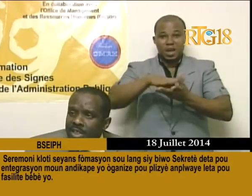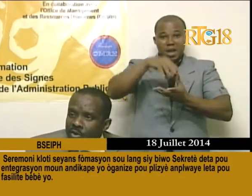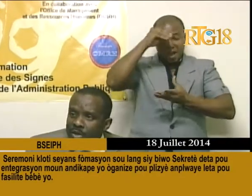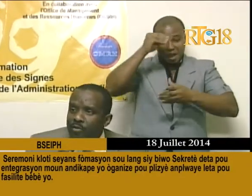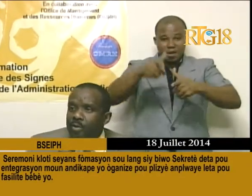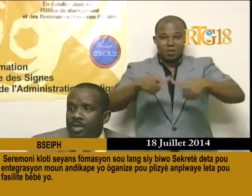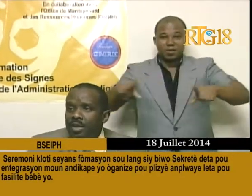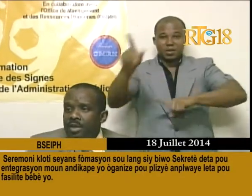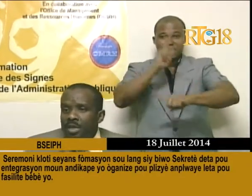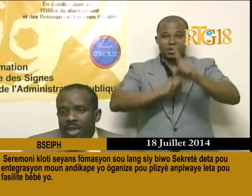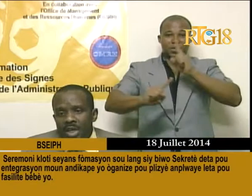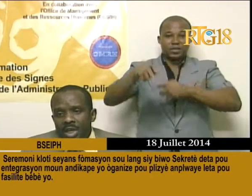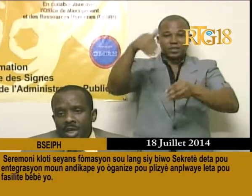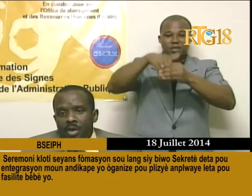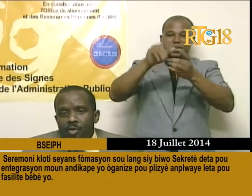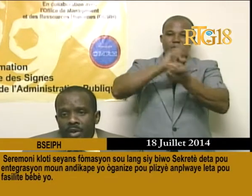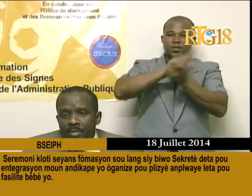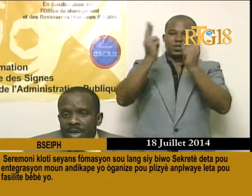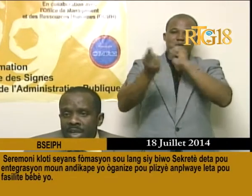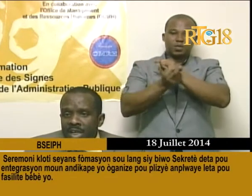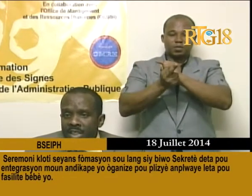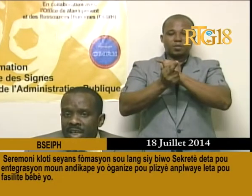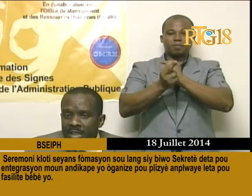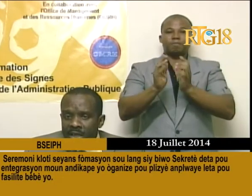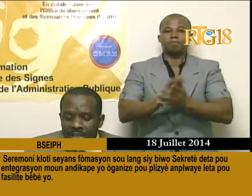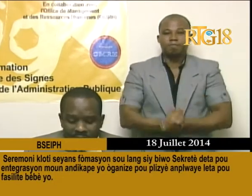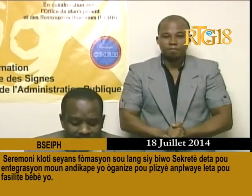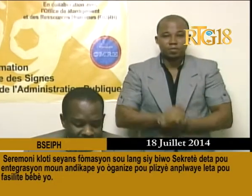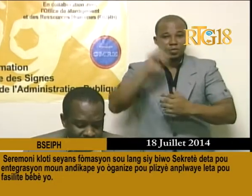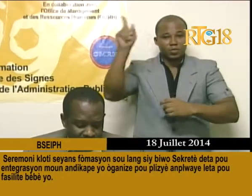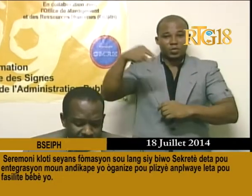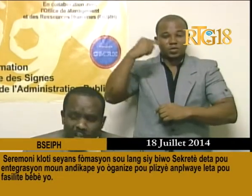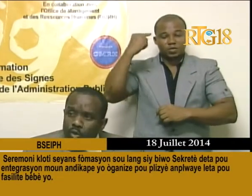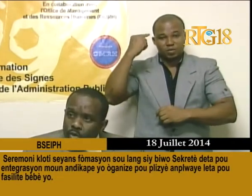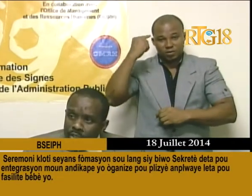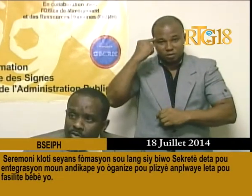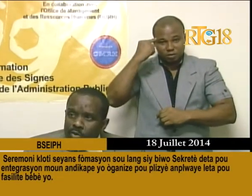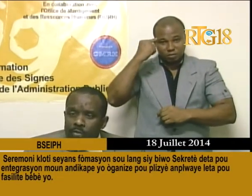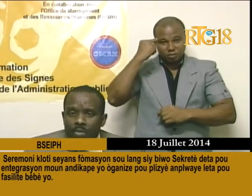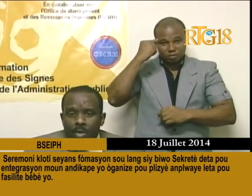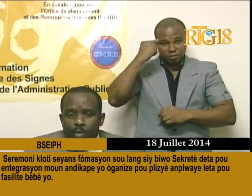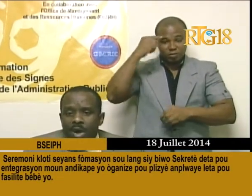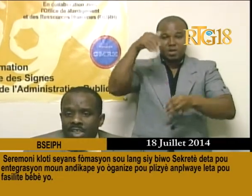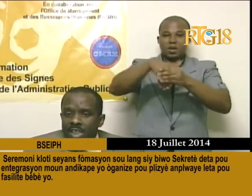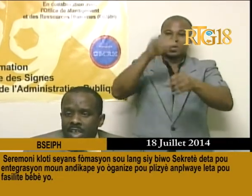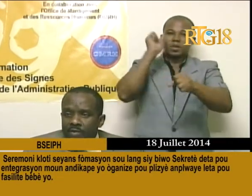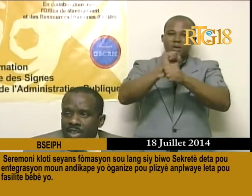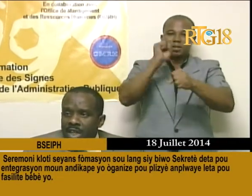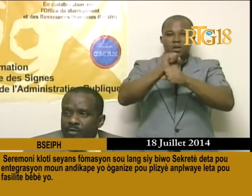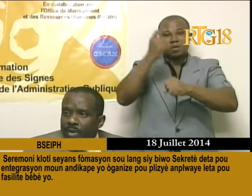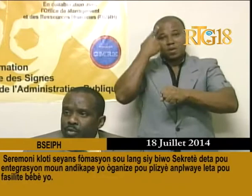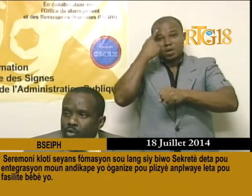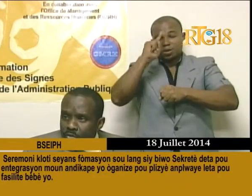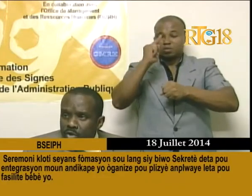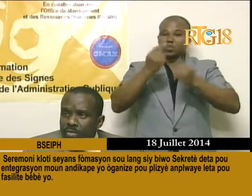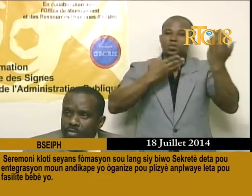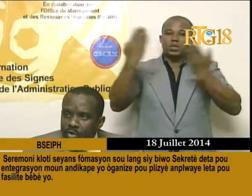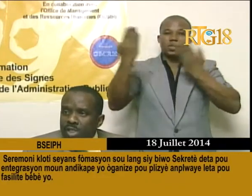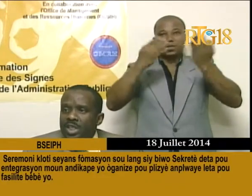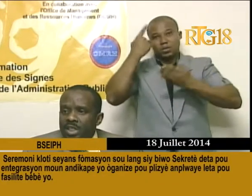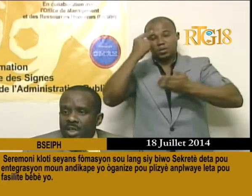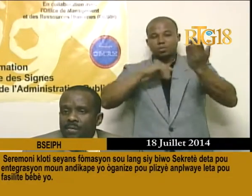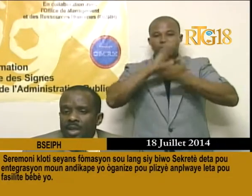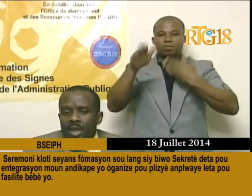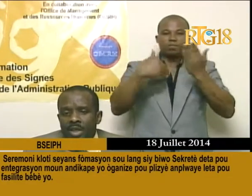nan kadmizan nev reform nan, e, gouvenman nan tegalite li, nan sousi nou, pou akse servis la, fèp pou tout moun,